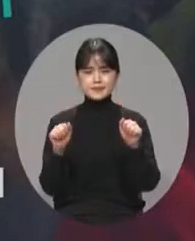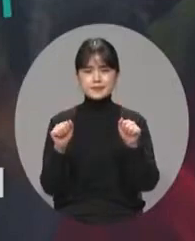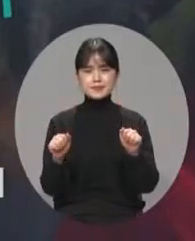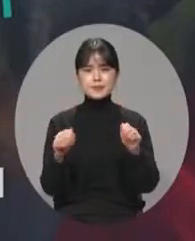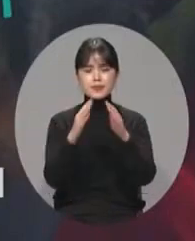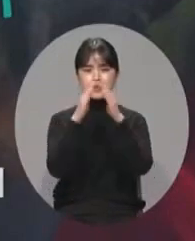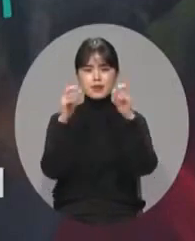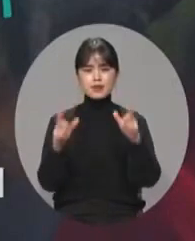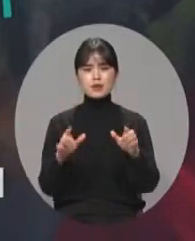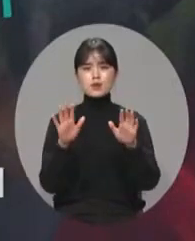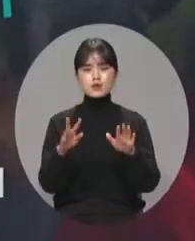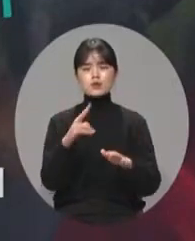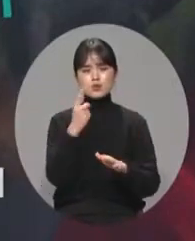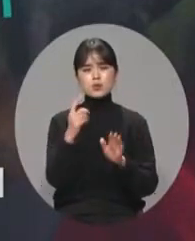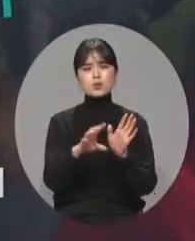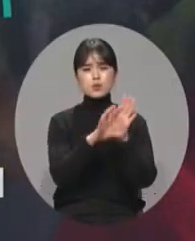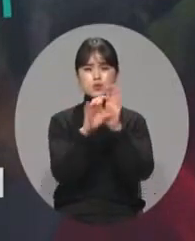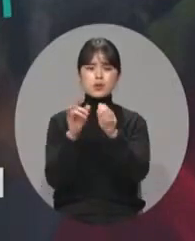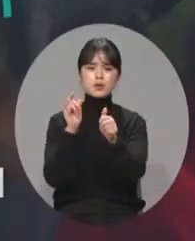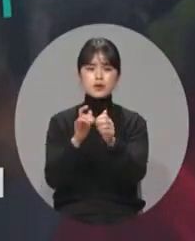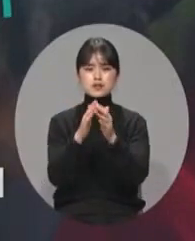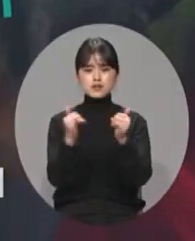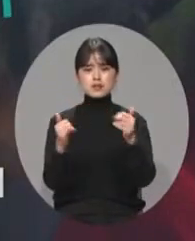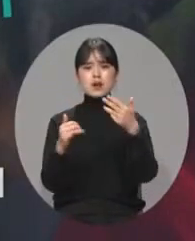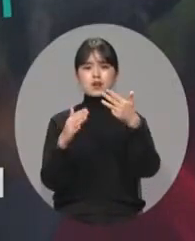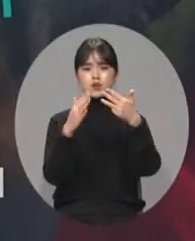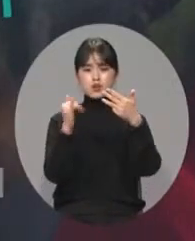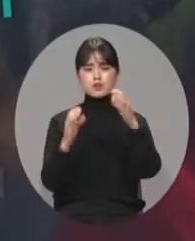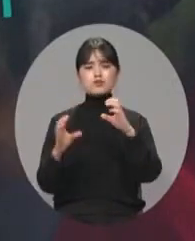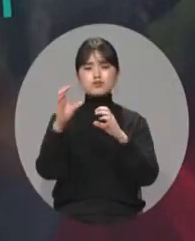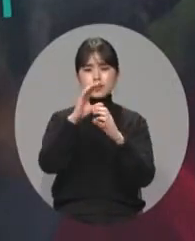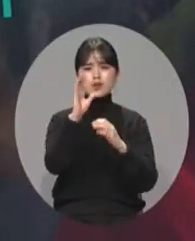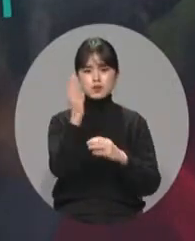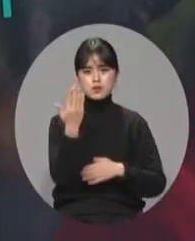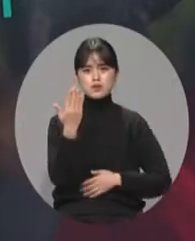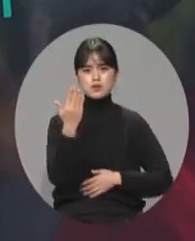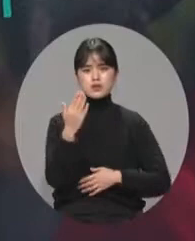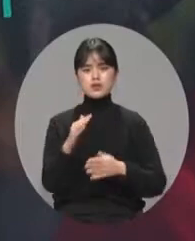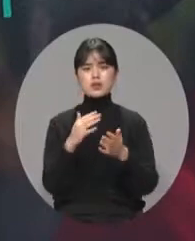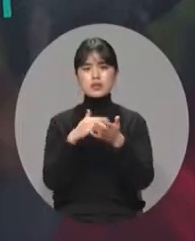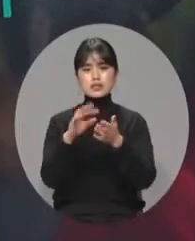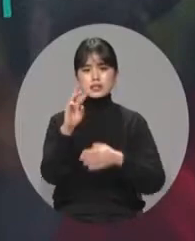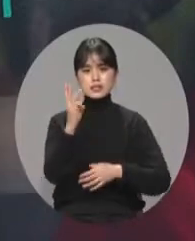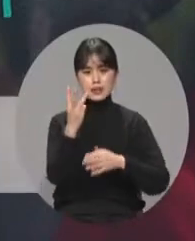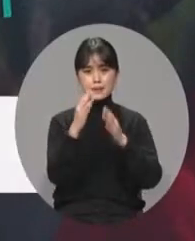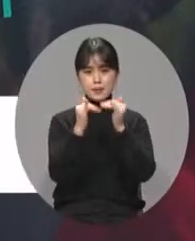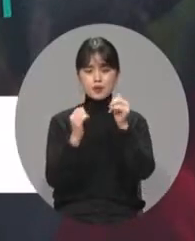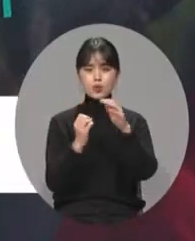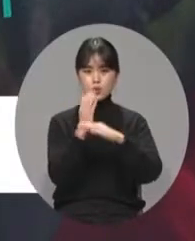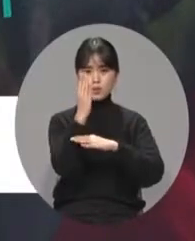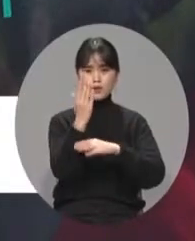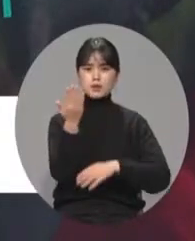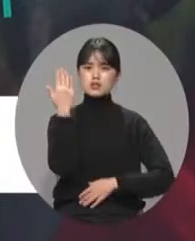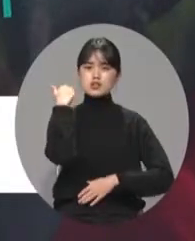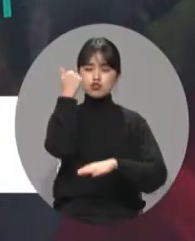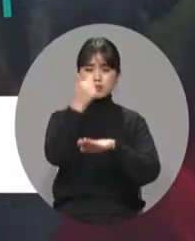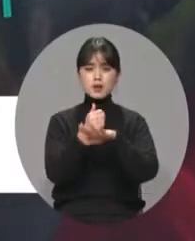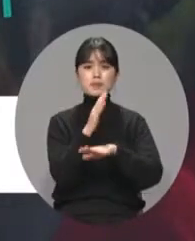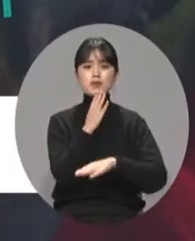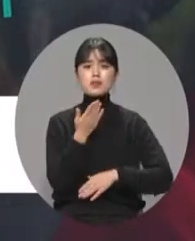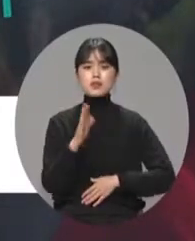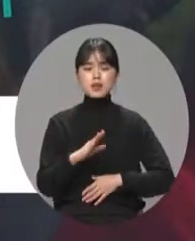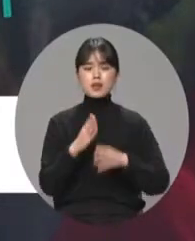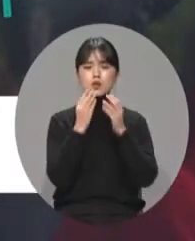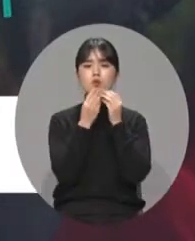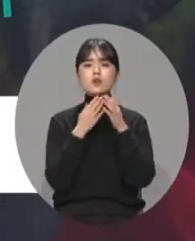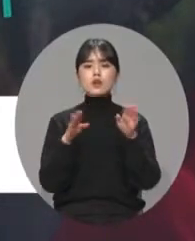전라북도는 오늘도 코로나 확진자가 8명 추가됐습니다. 300명을 돌파한 게 지난주 후반인데 지난 주말